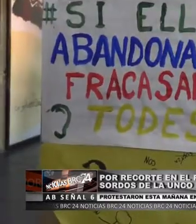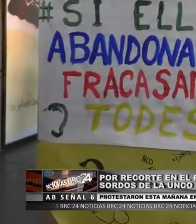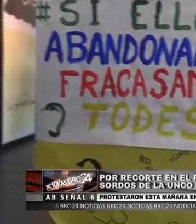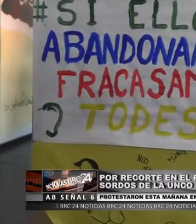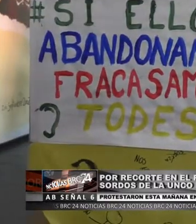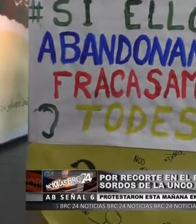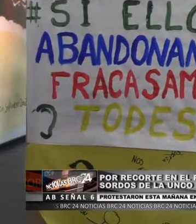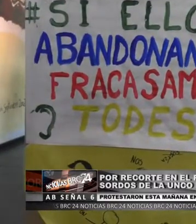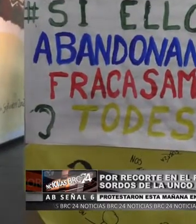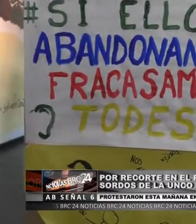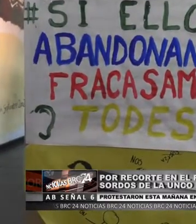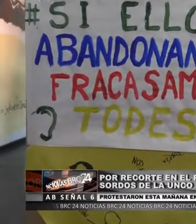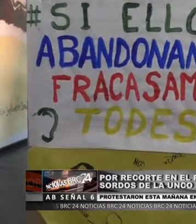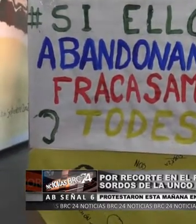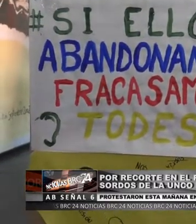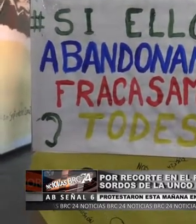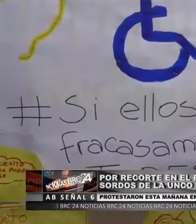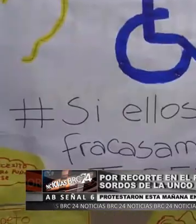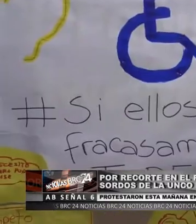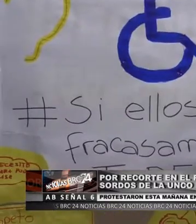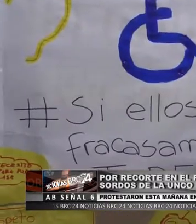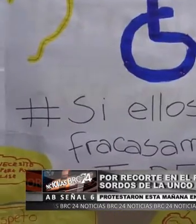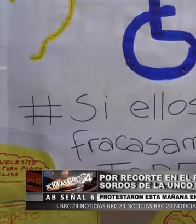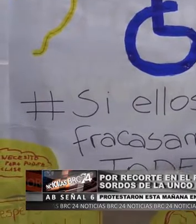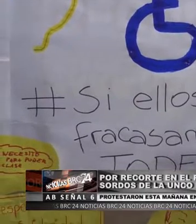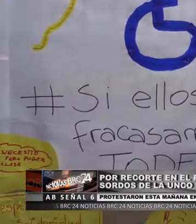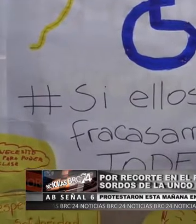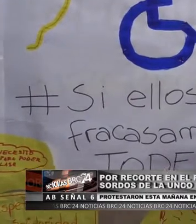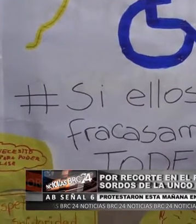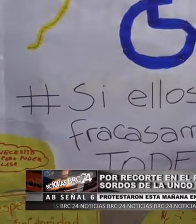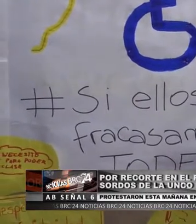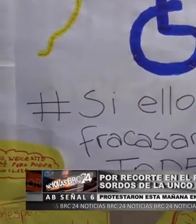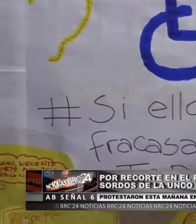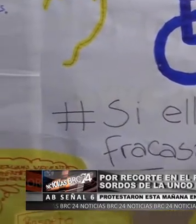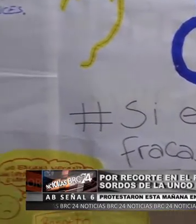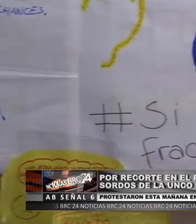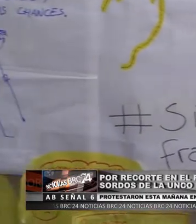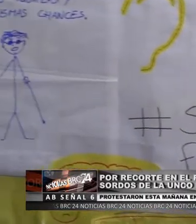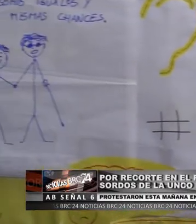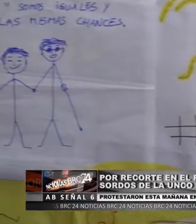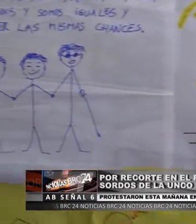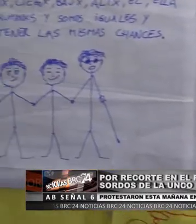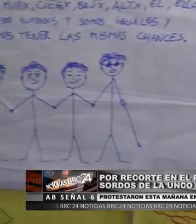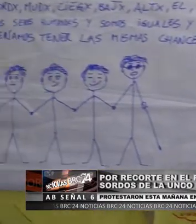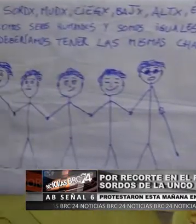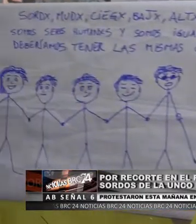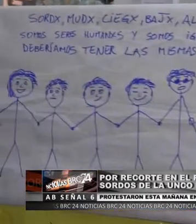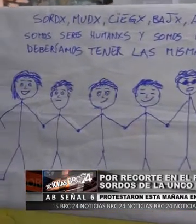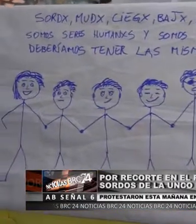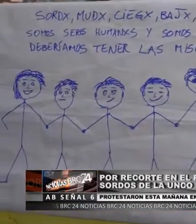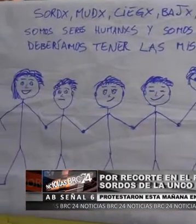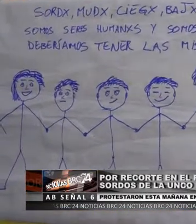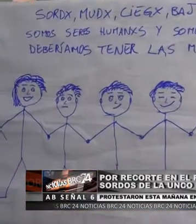recorte presupuestario y que no íbamos a contar con los contratos, ni con el sueldo, ni con la cantidad de horas necesarias.